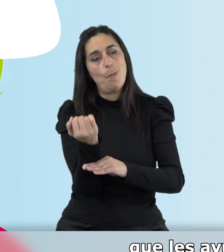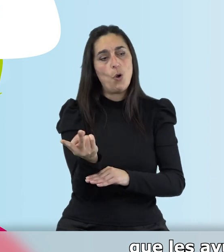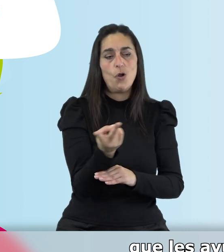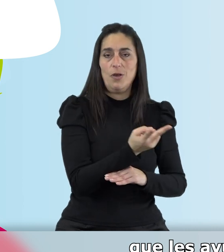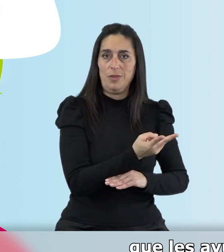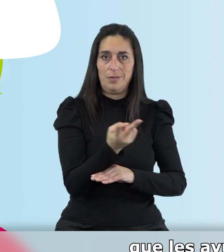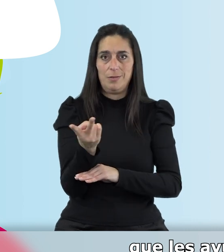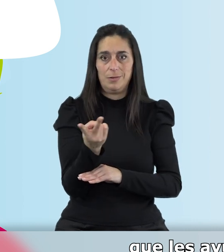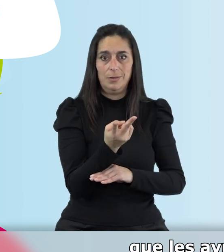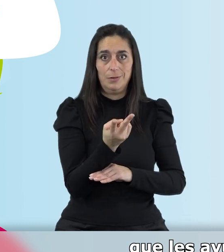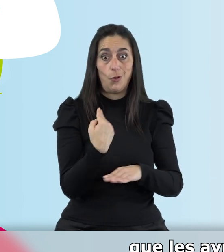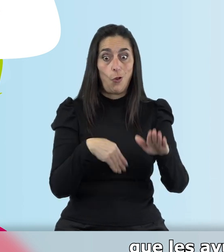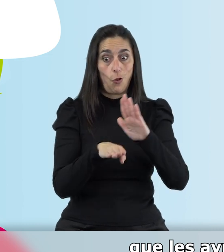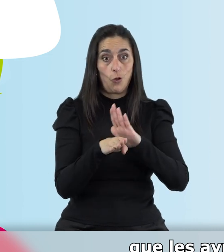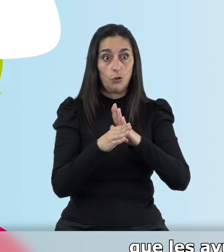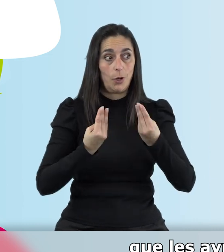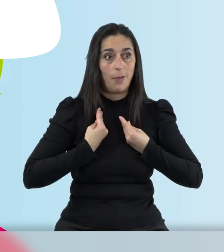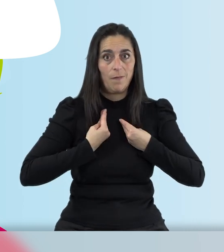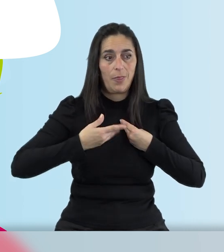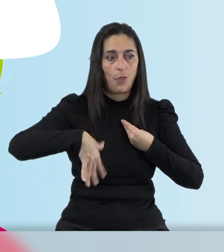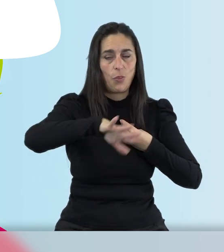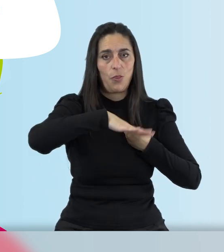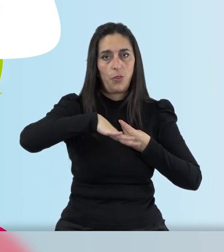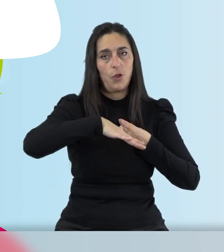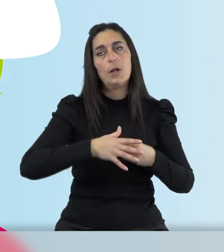les ayudan a seguir viviendo en estos entornos.